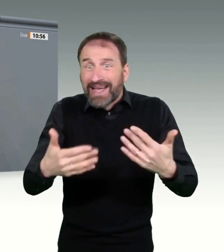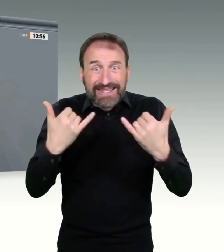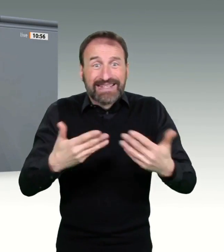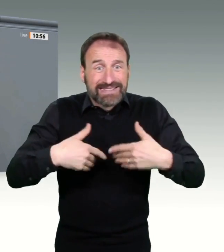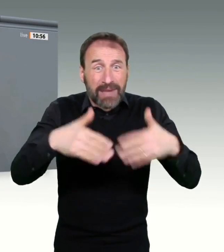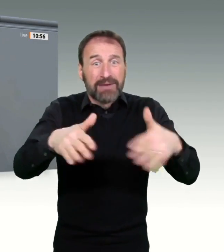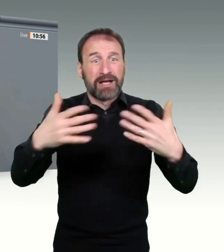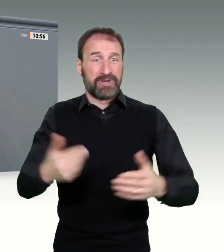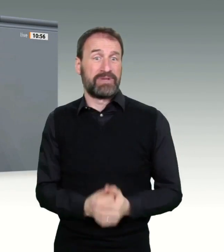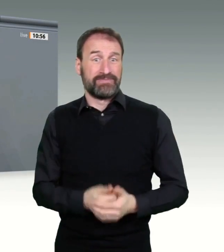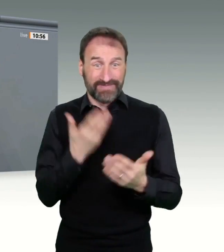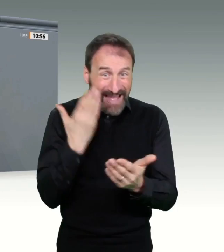und in den nächsten Wochen zu beschleunigen.